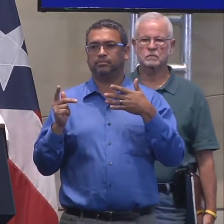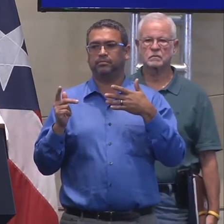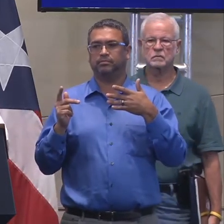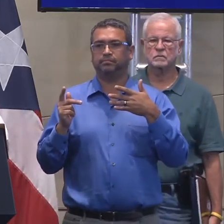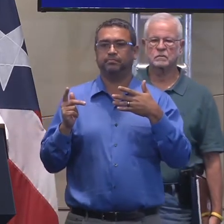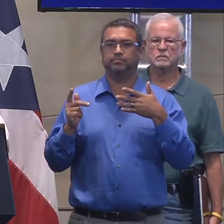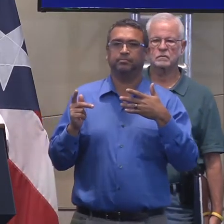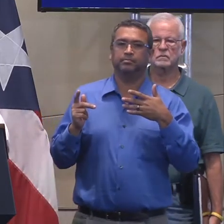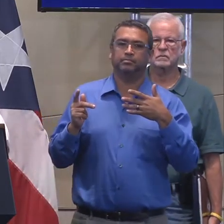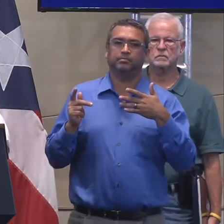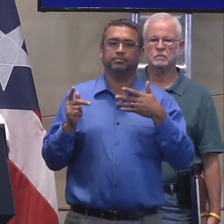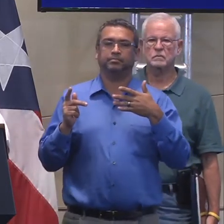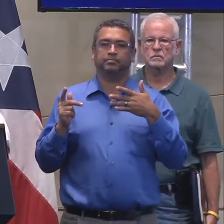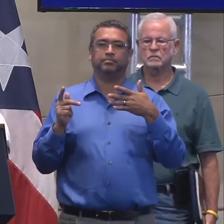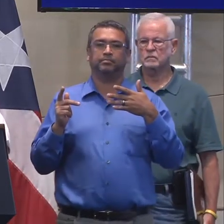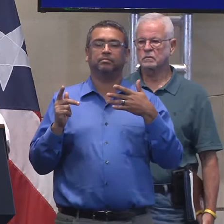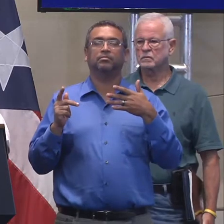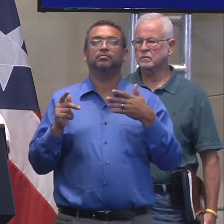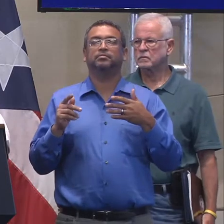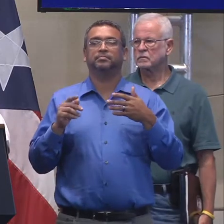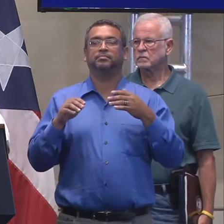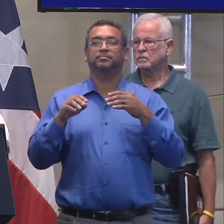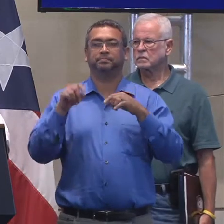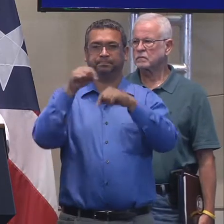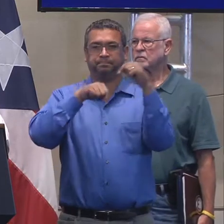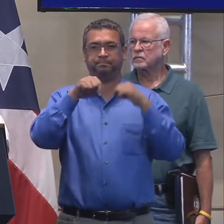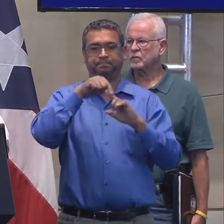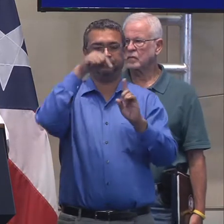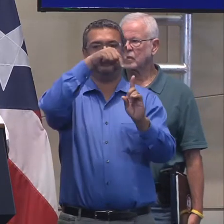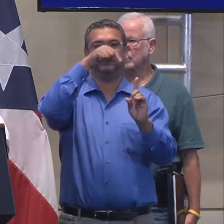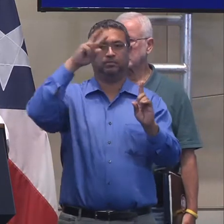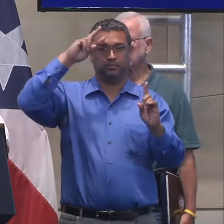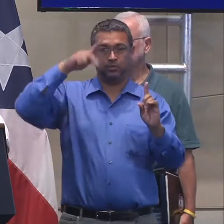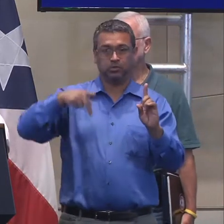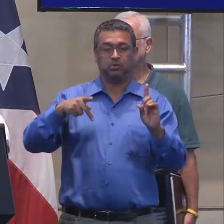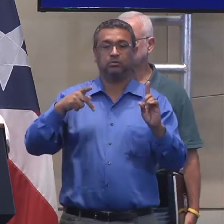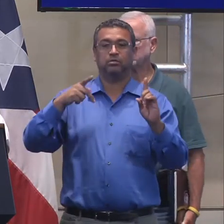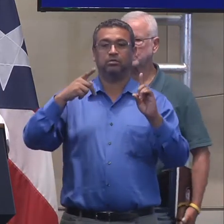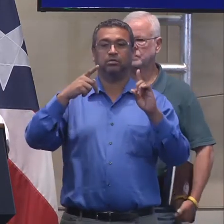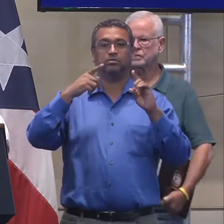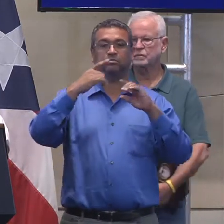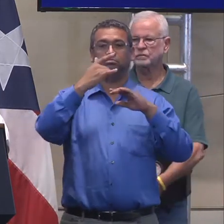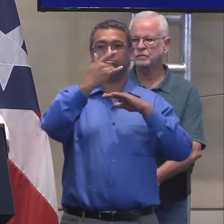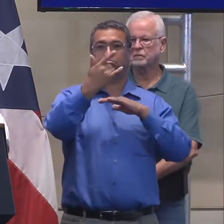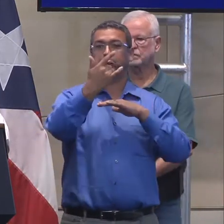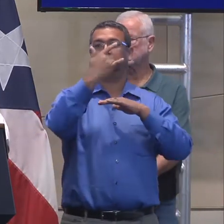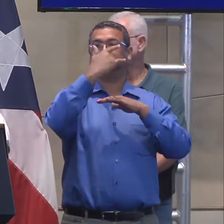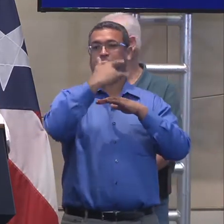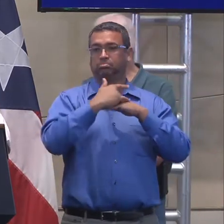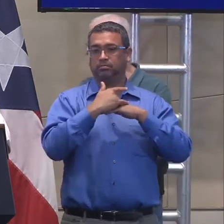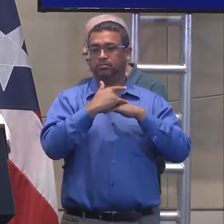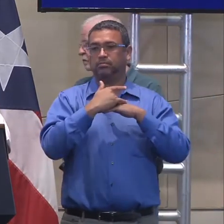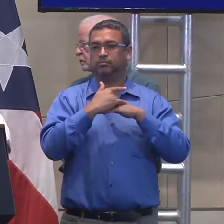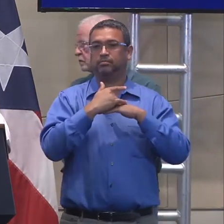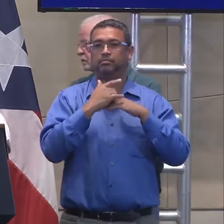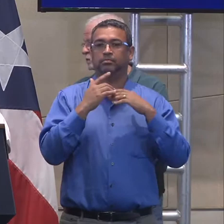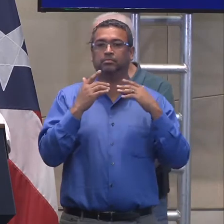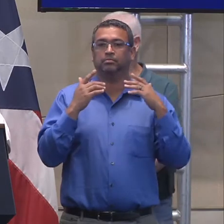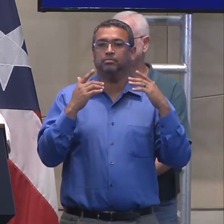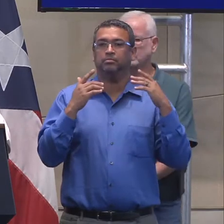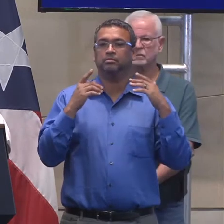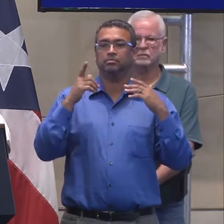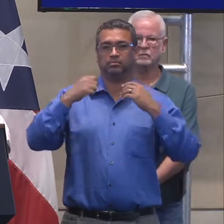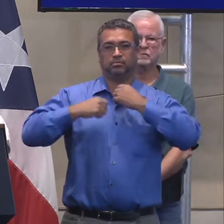cambio, el vicepresidente Mike Pence llegó a Puerto Rico, fue recibido en